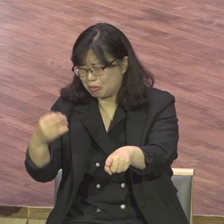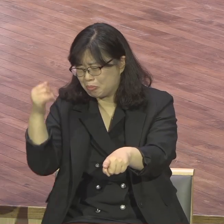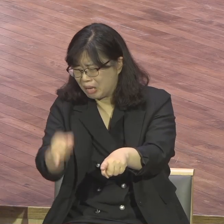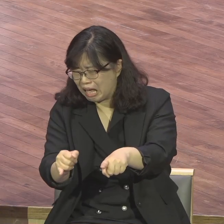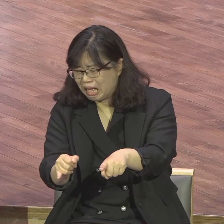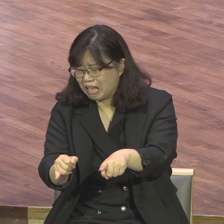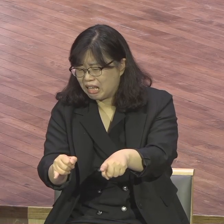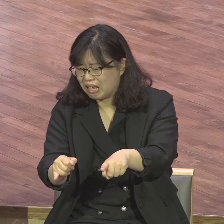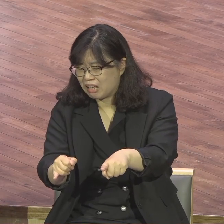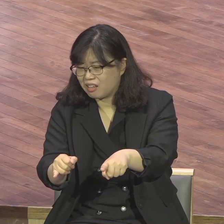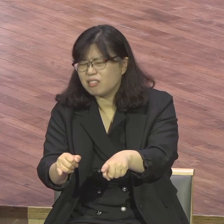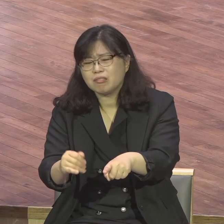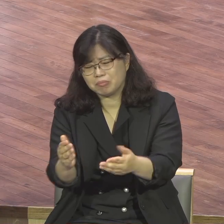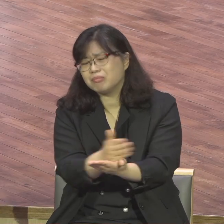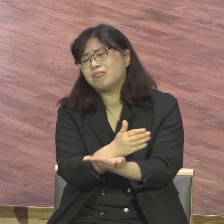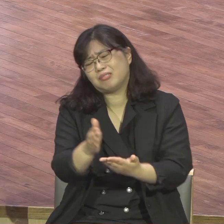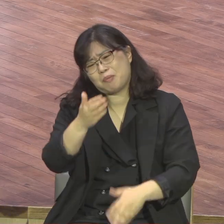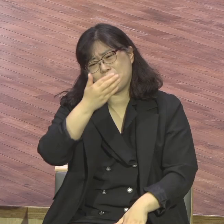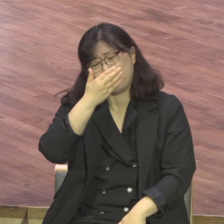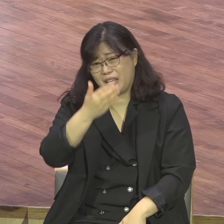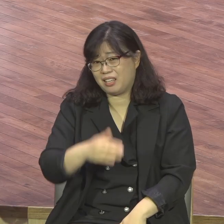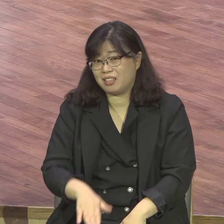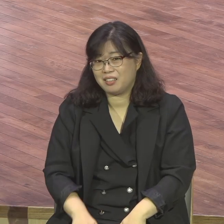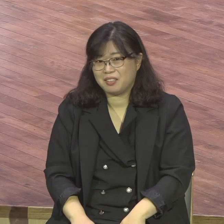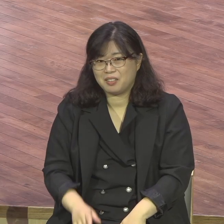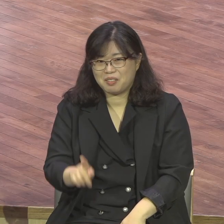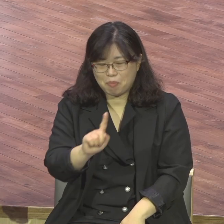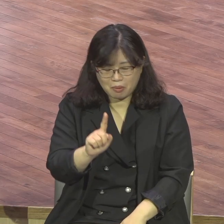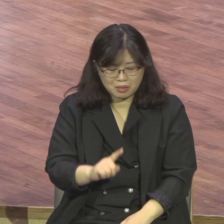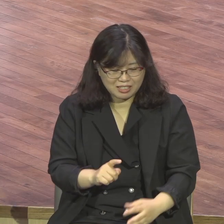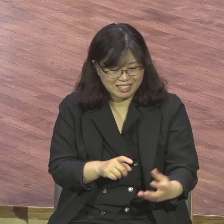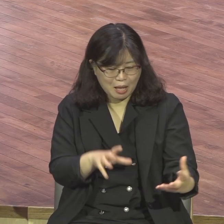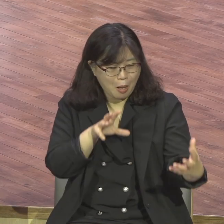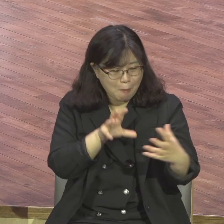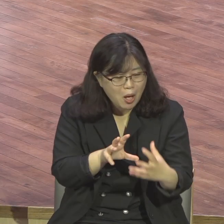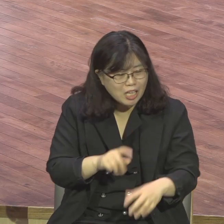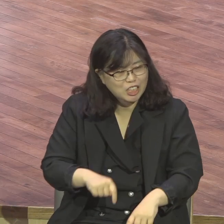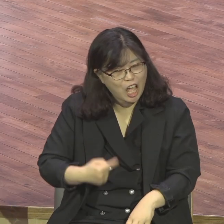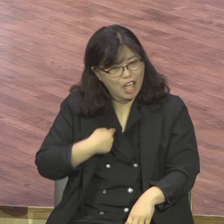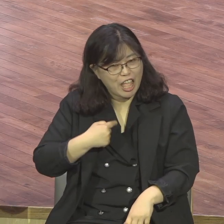포롬 안 되고 모여가지고 뭐 어쩌고 이거 저거 주장하면 사단 난장판 낸다니까